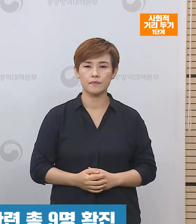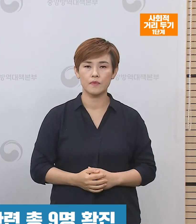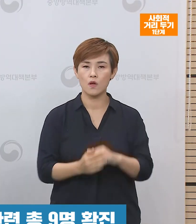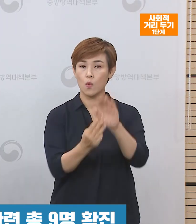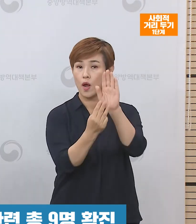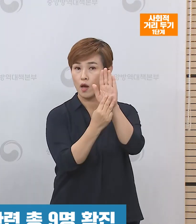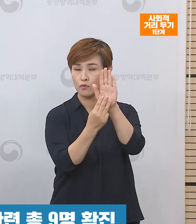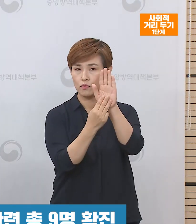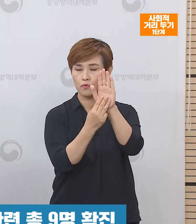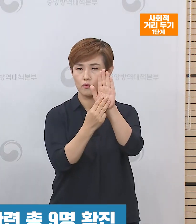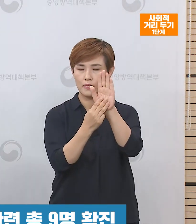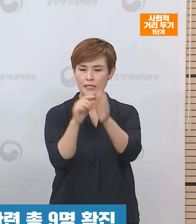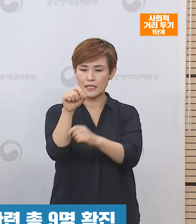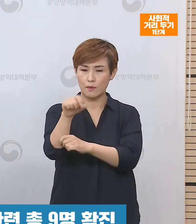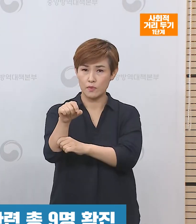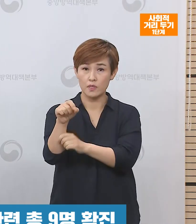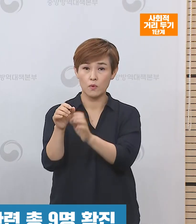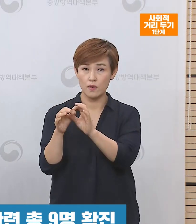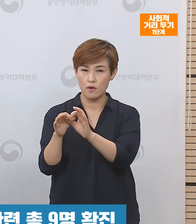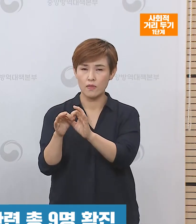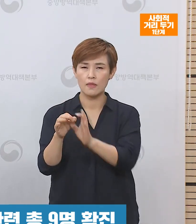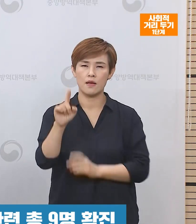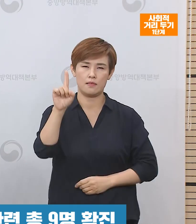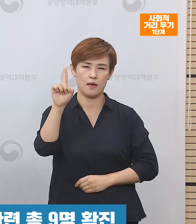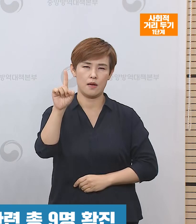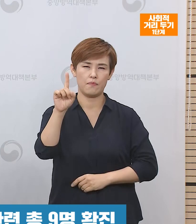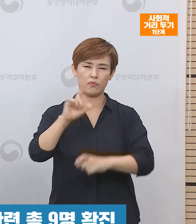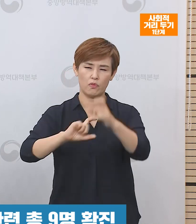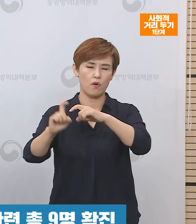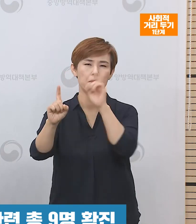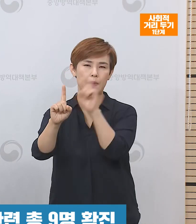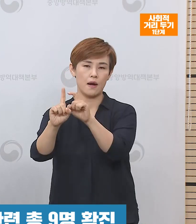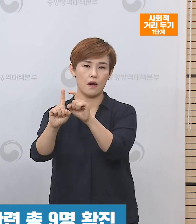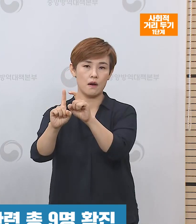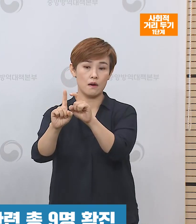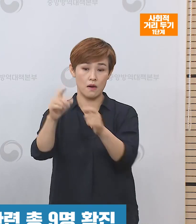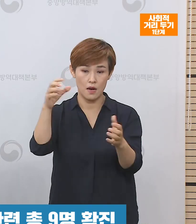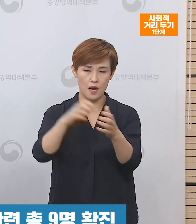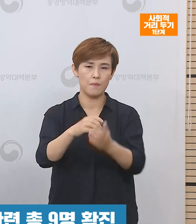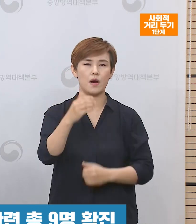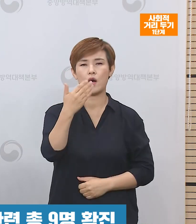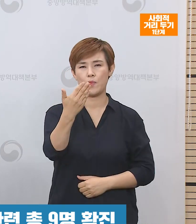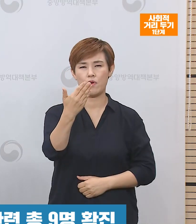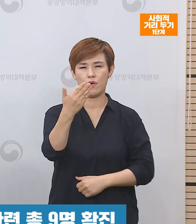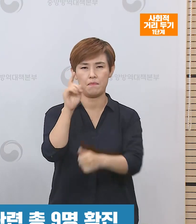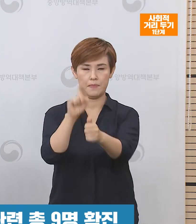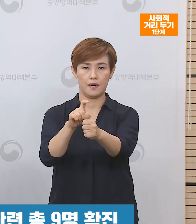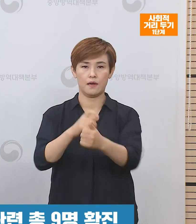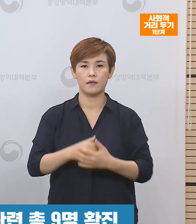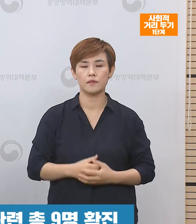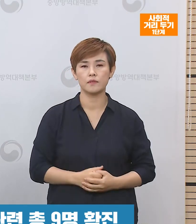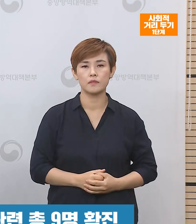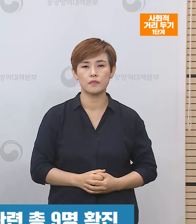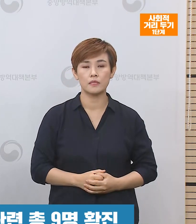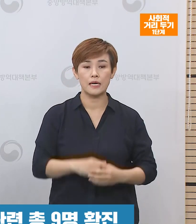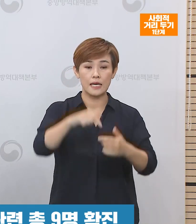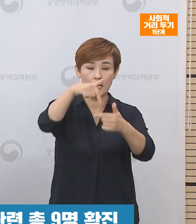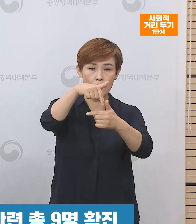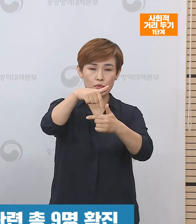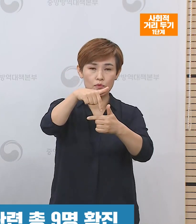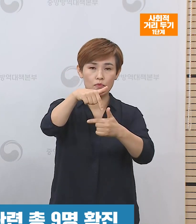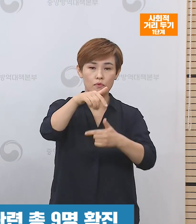관악구 사무실과 관련해서 1명이 추가되어 총 9명이 확진되었습니다. 강남구